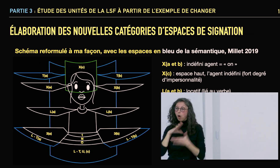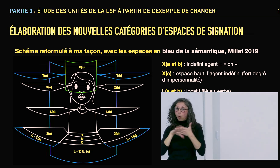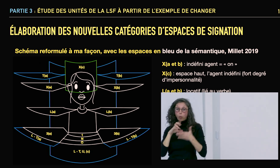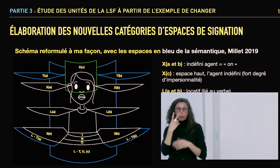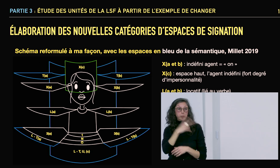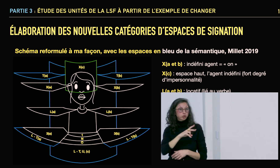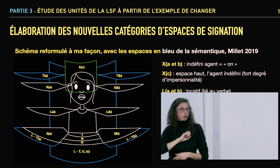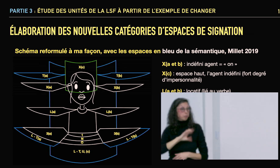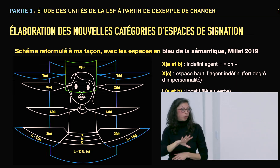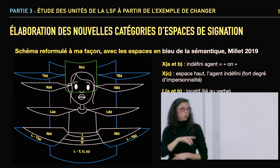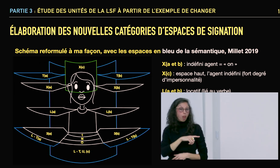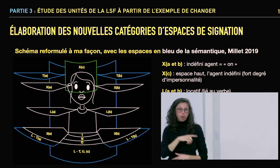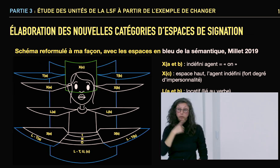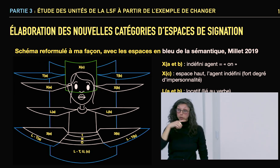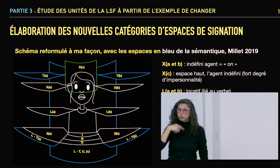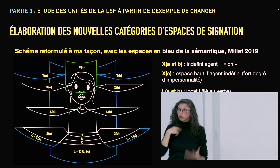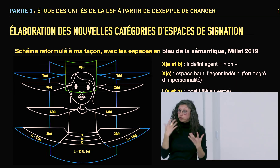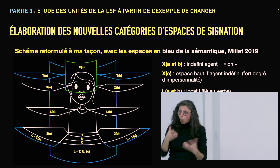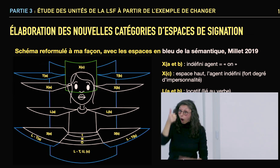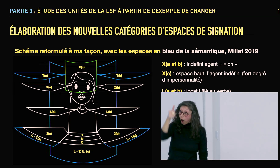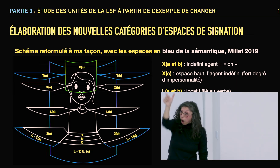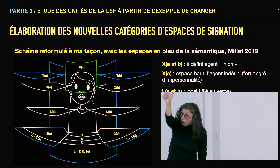sur le schéma au niveau du haut du crâne.